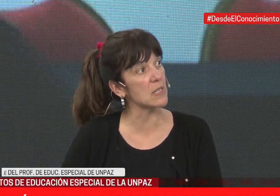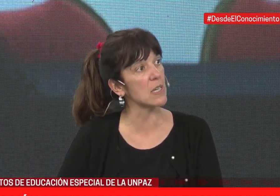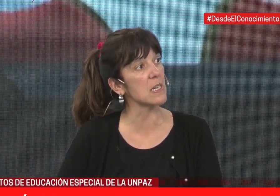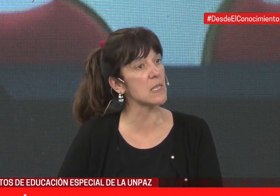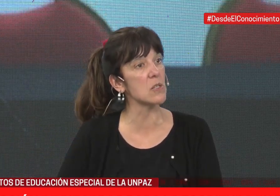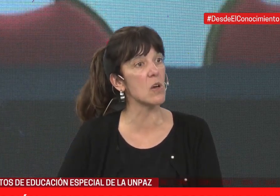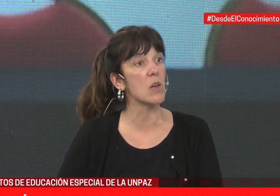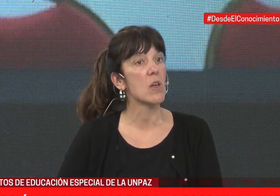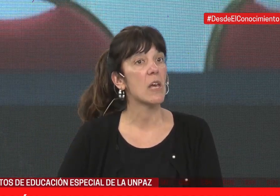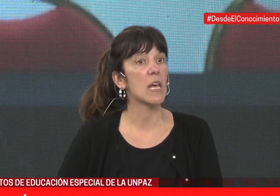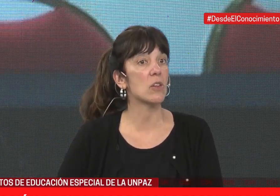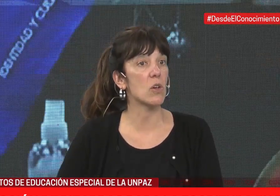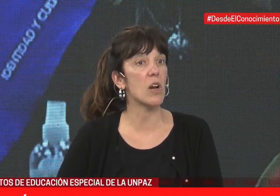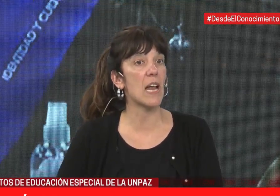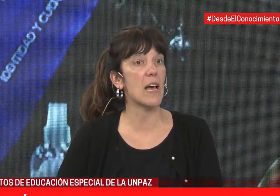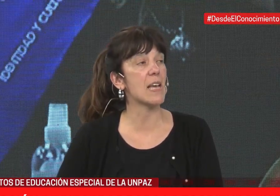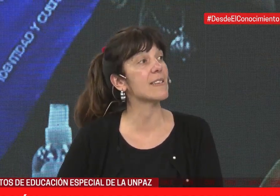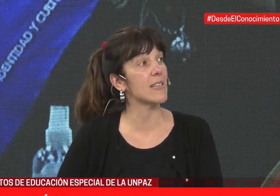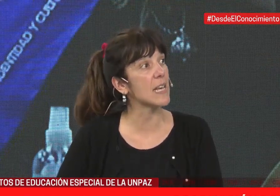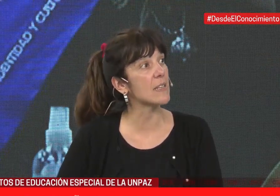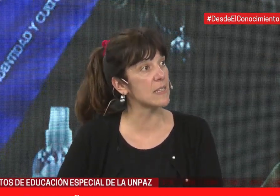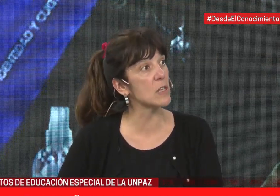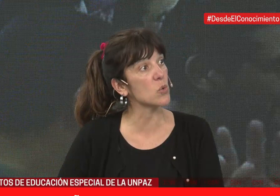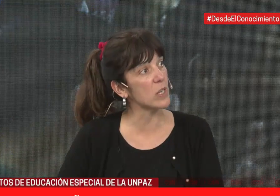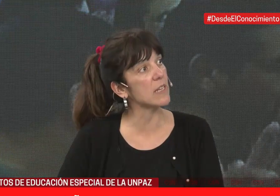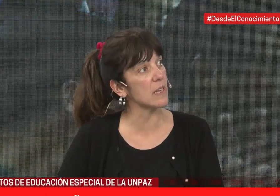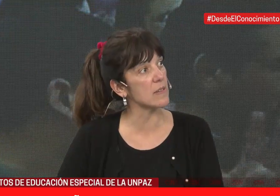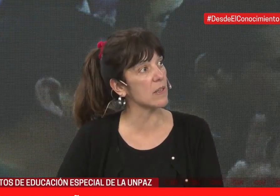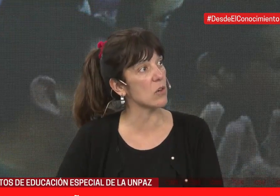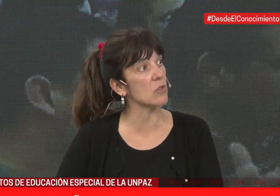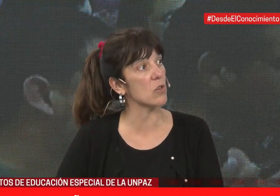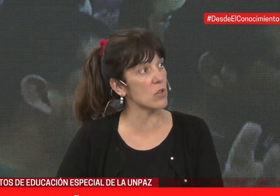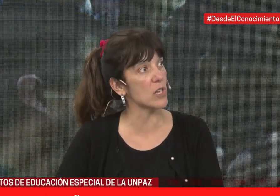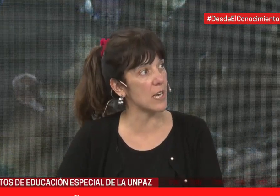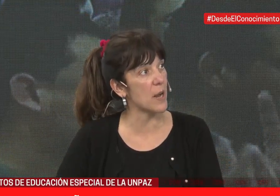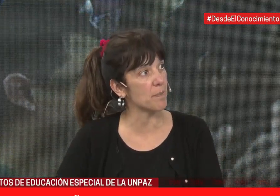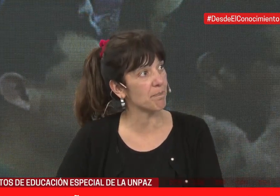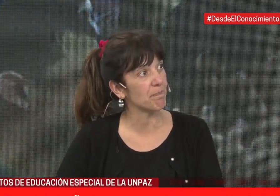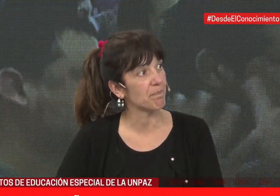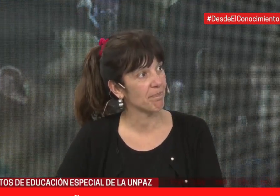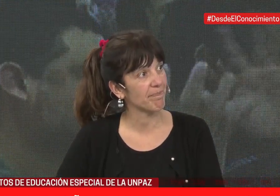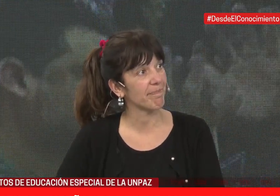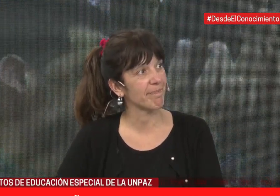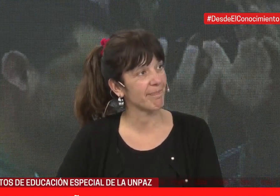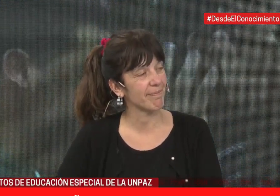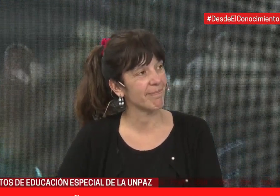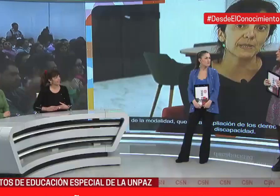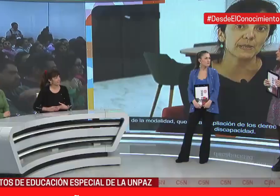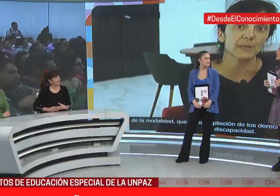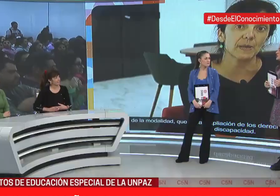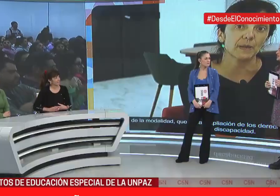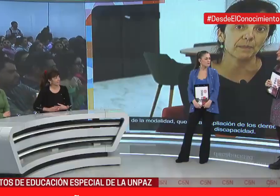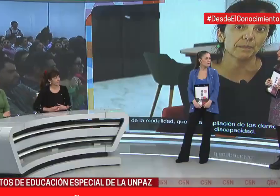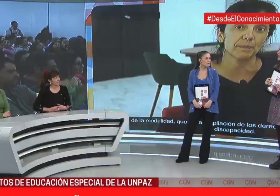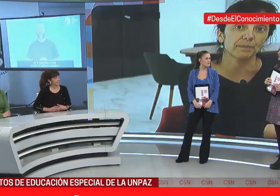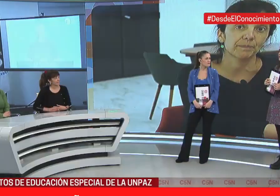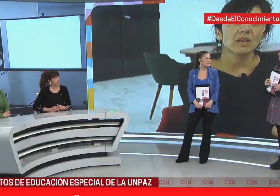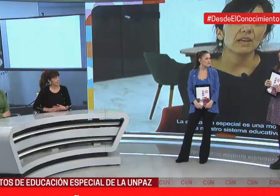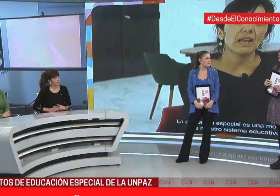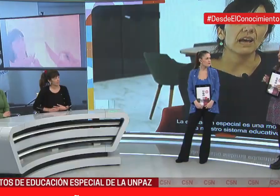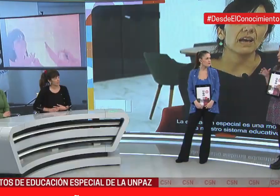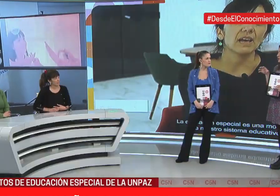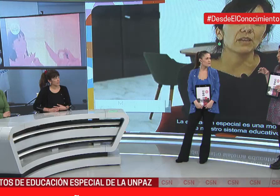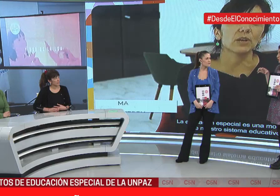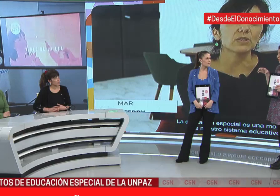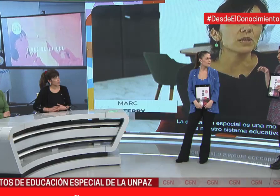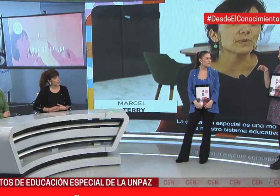para docentes en ejercicio, en torno a la enseñanza a estudiantes con sordoceguera. Bueno, Sole. Sí, yo quería saber también